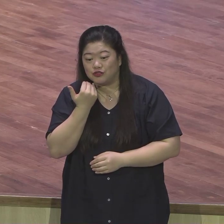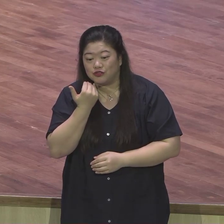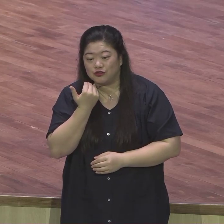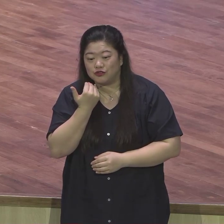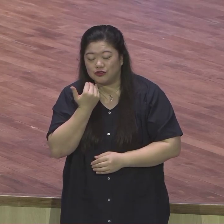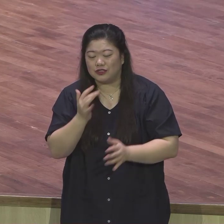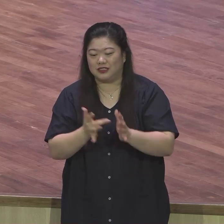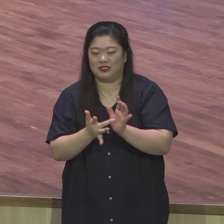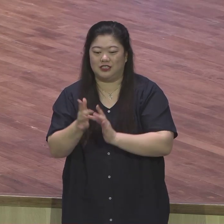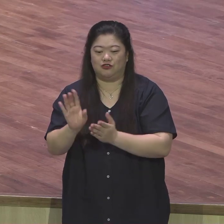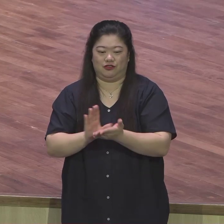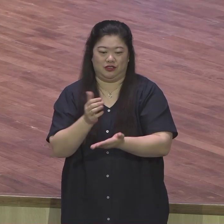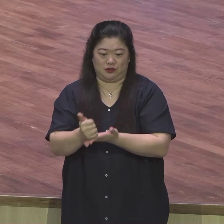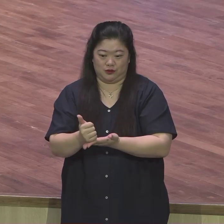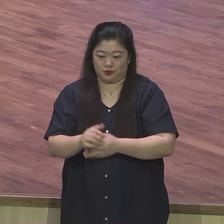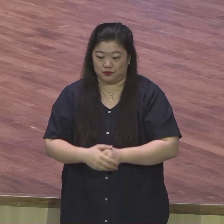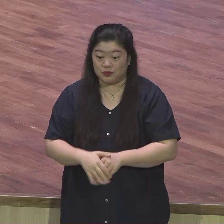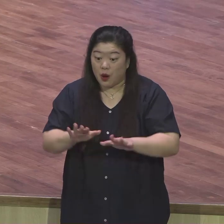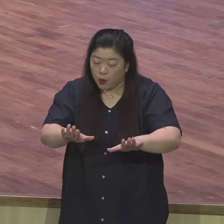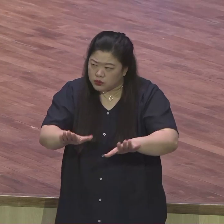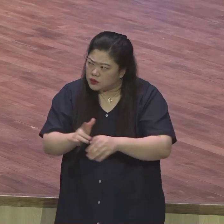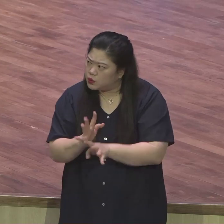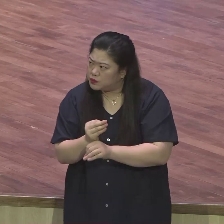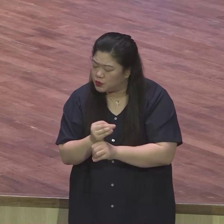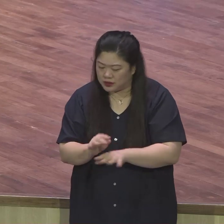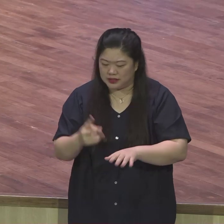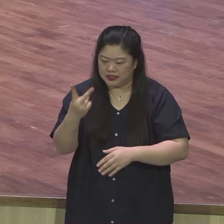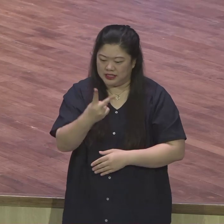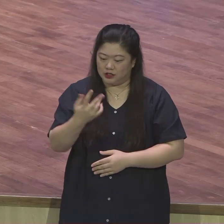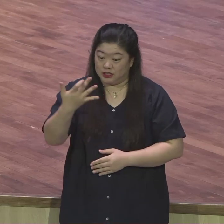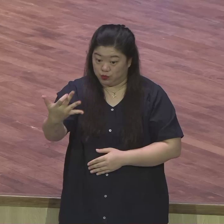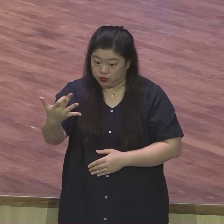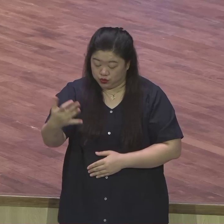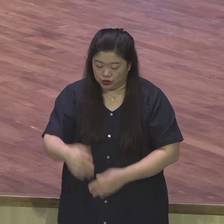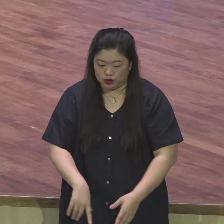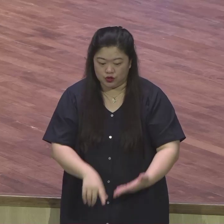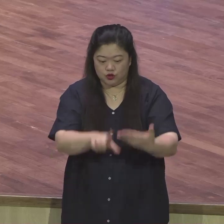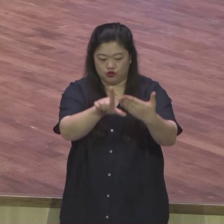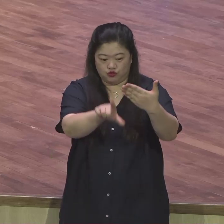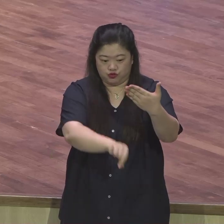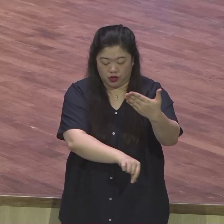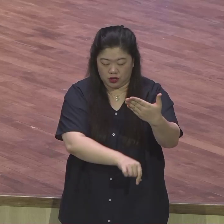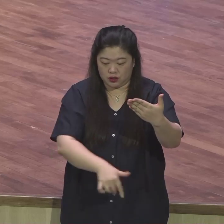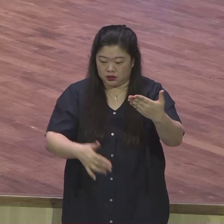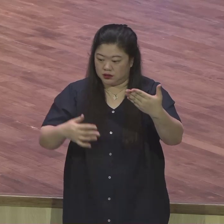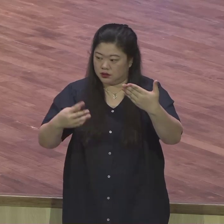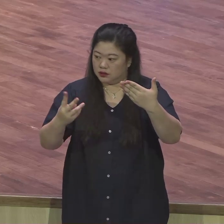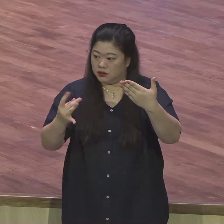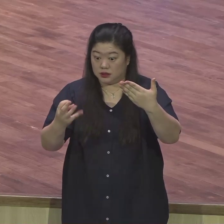오늘이 며칠이에요. 이 날짜는요. 예수님이 인류를 구원해 오신 날짜예요. 날짜.